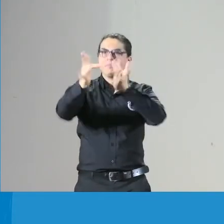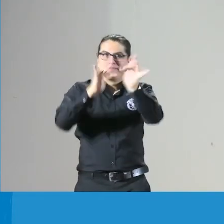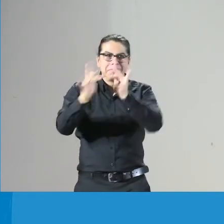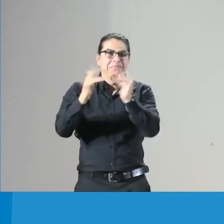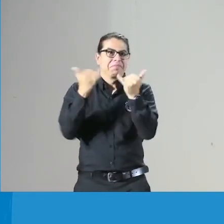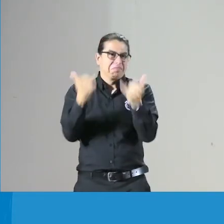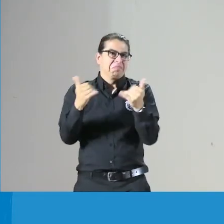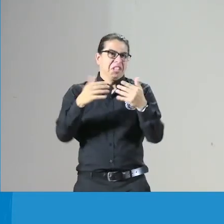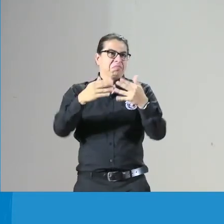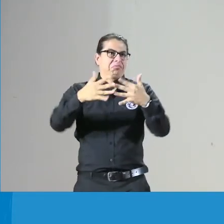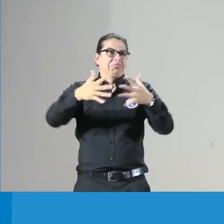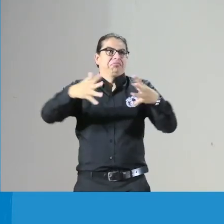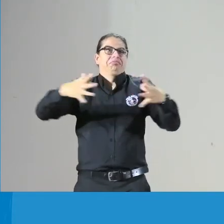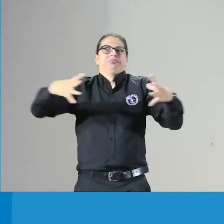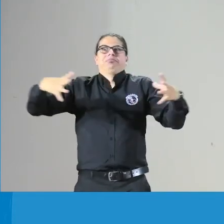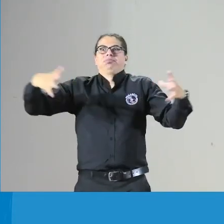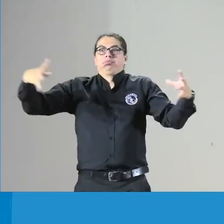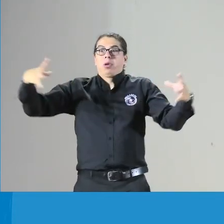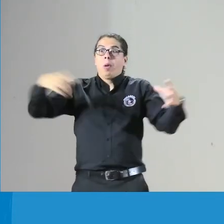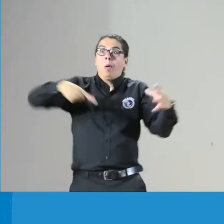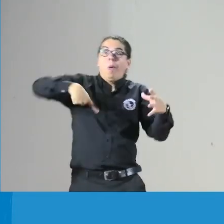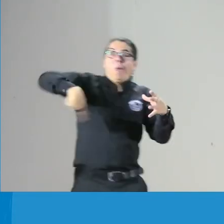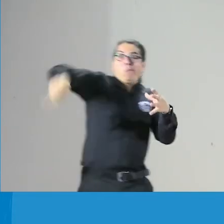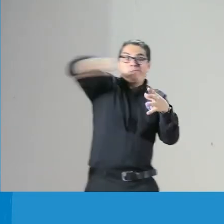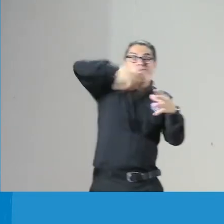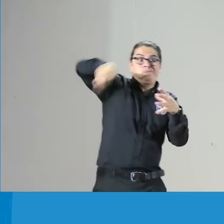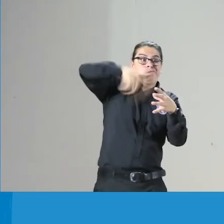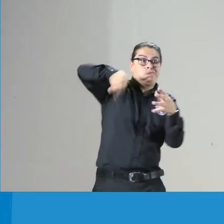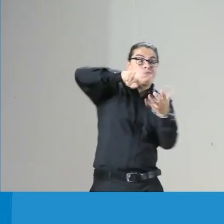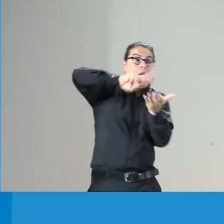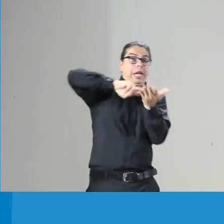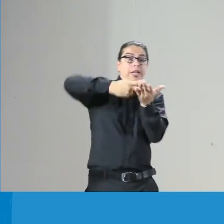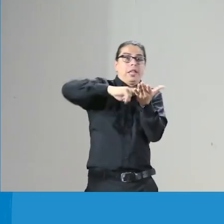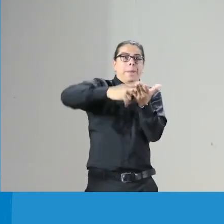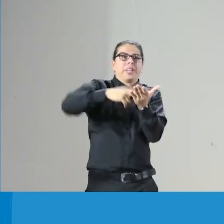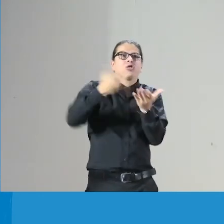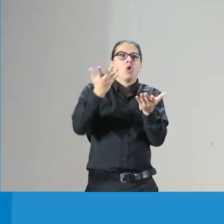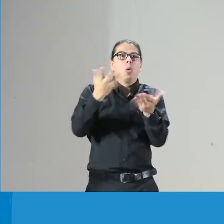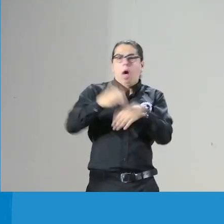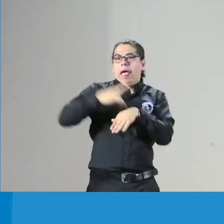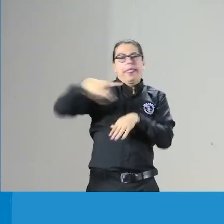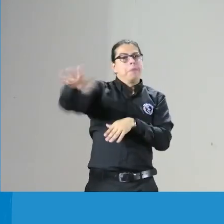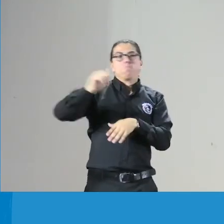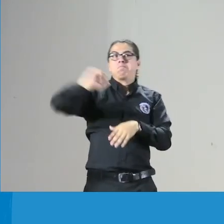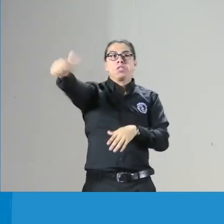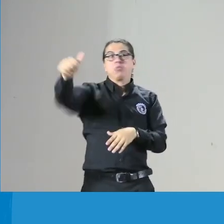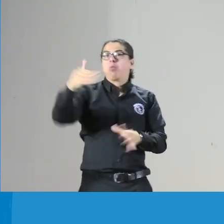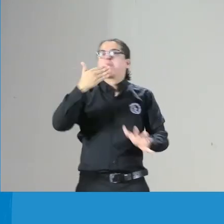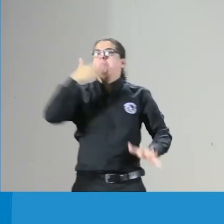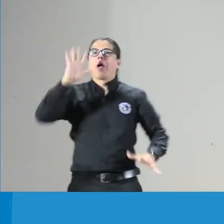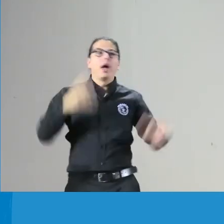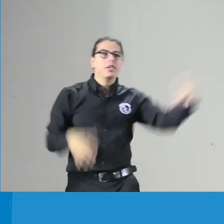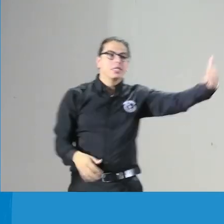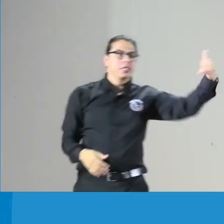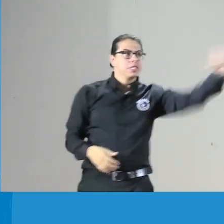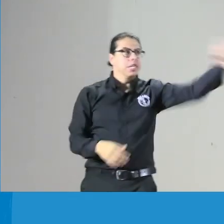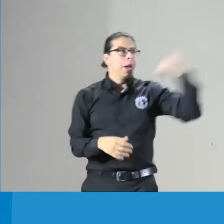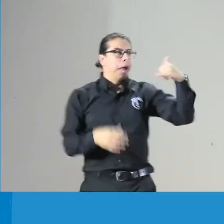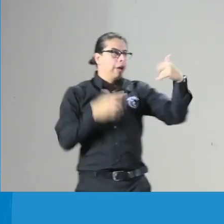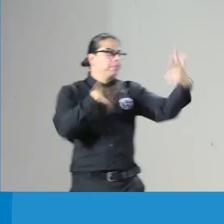ahora es esta seña ya este equipo ha ido creciendo porque ya hay diferentes servicios y los intérpretes no se van a